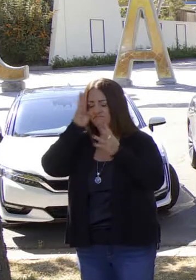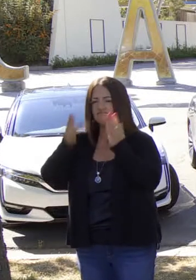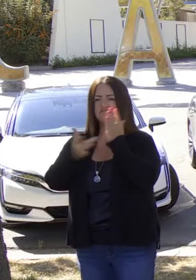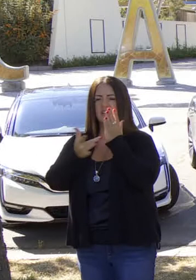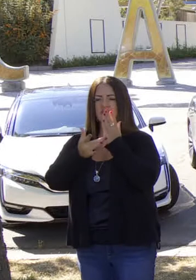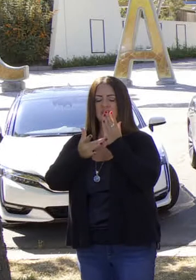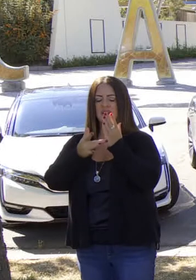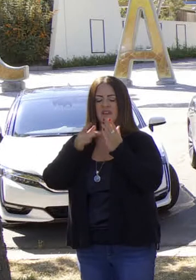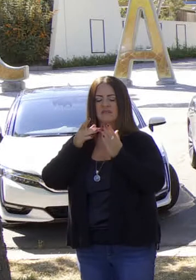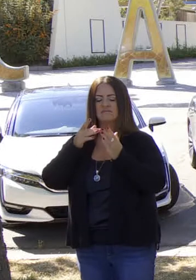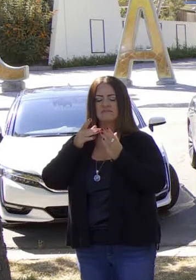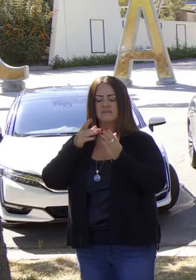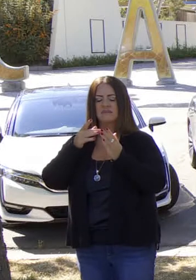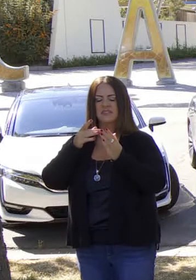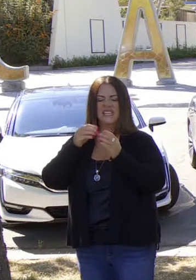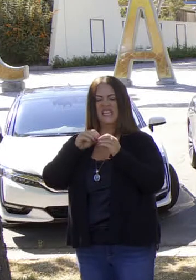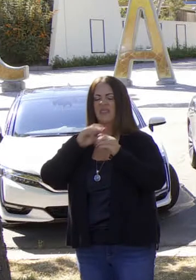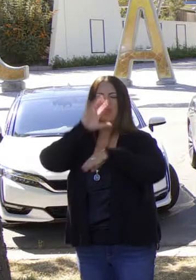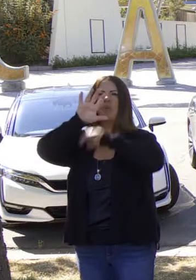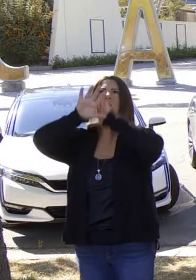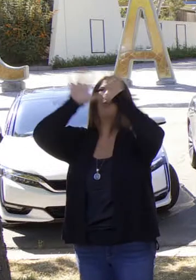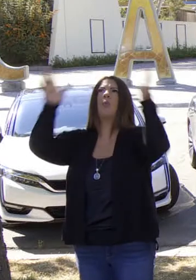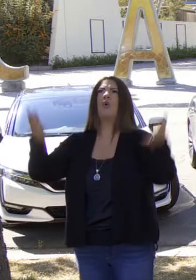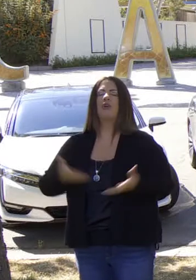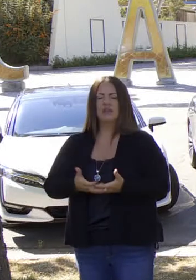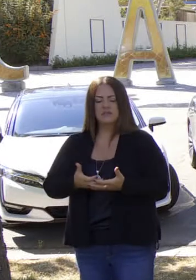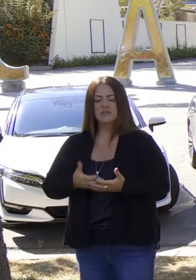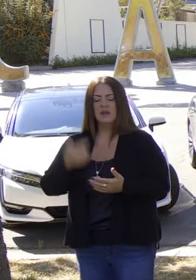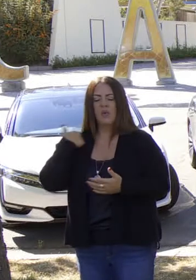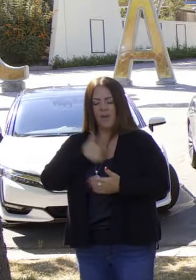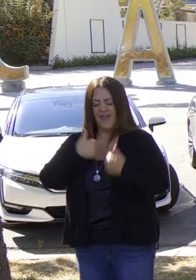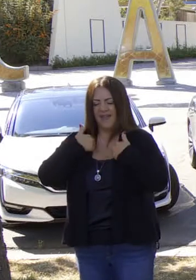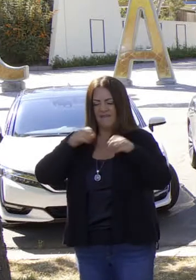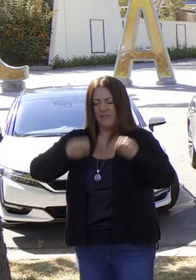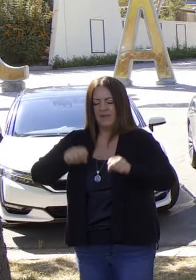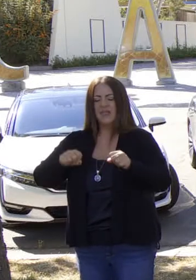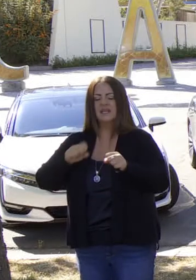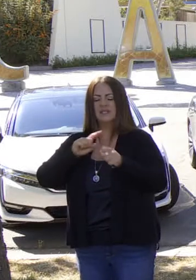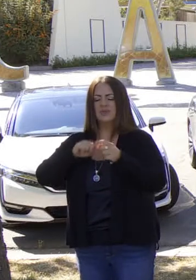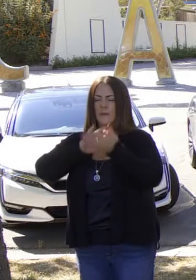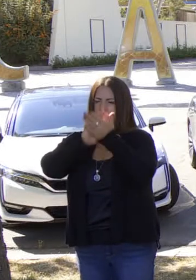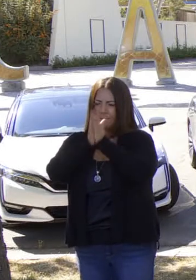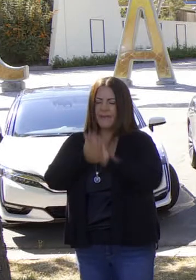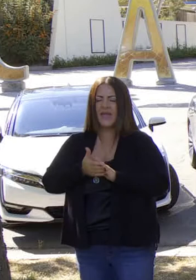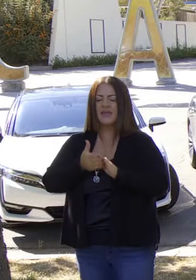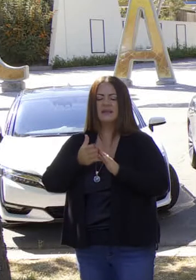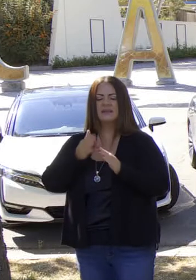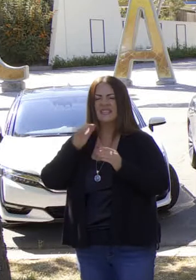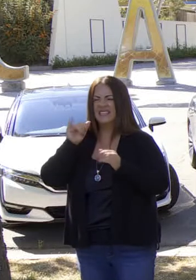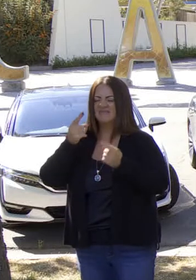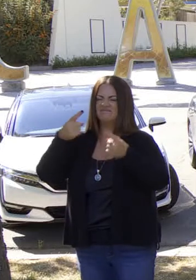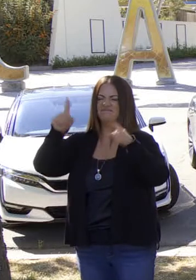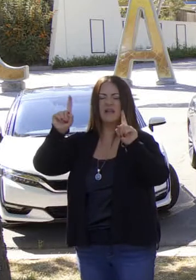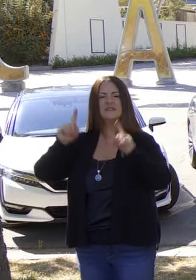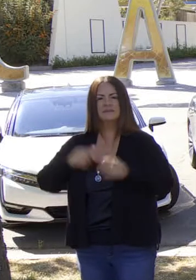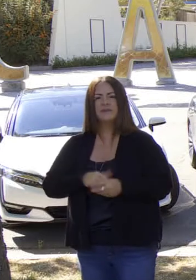Como dirigentes en tecnología tenemos las herramientas, la capacidad no solo para dirigir, sino para